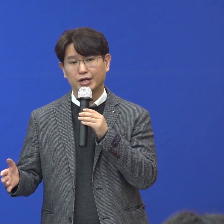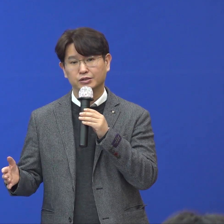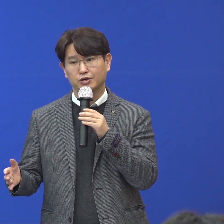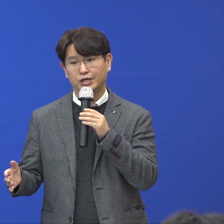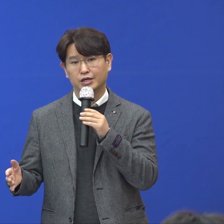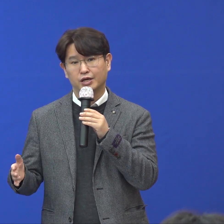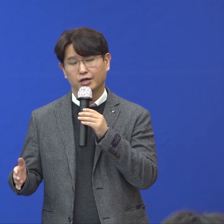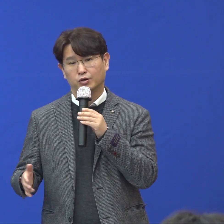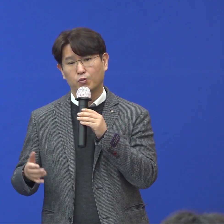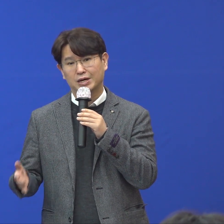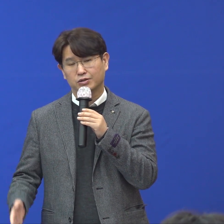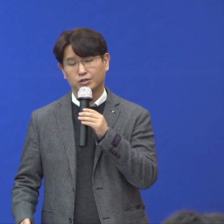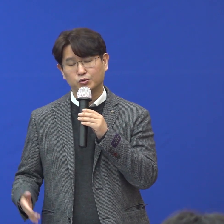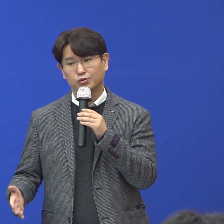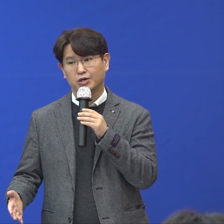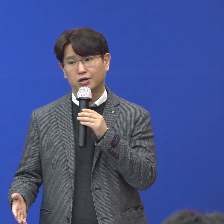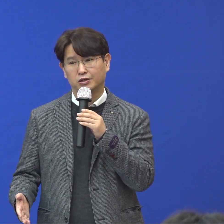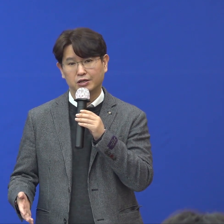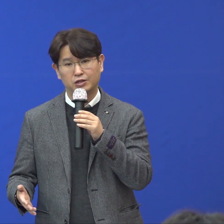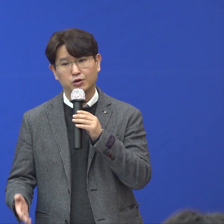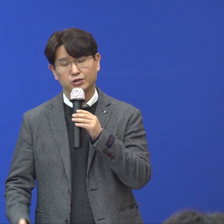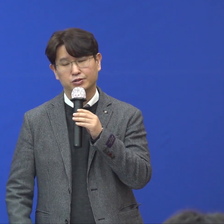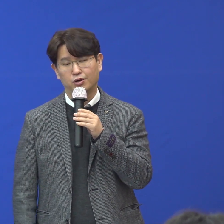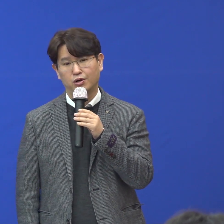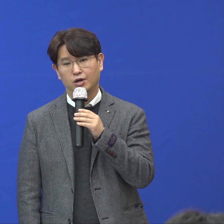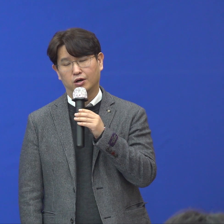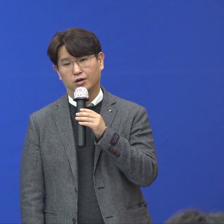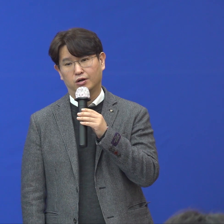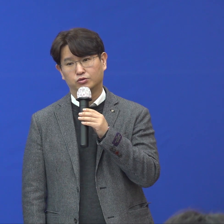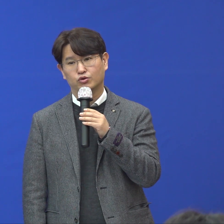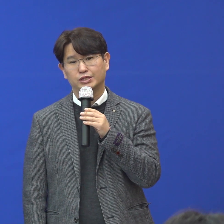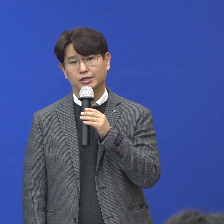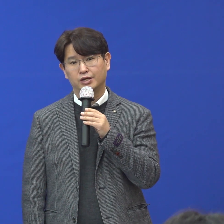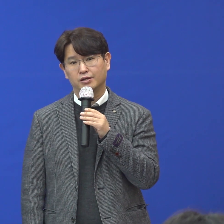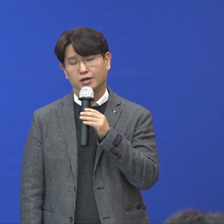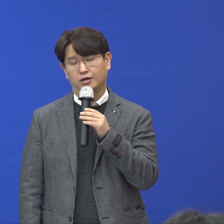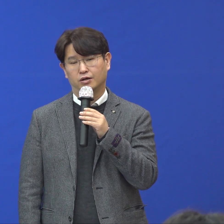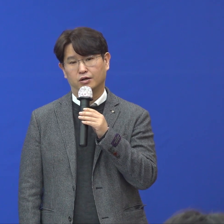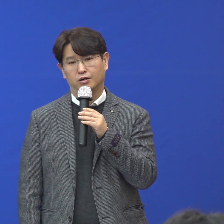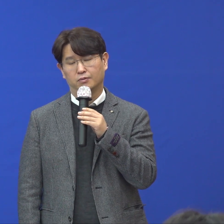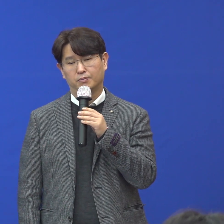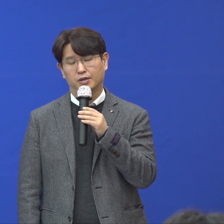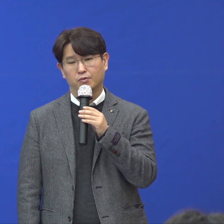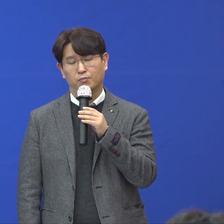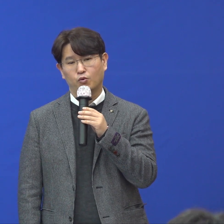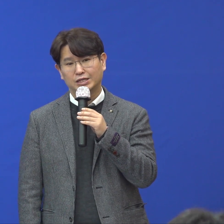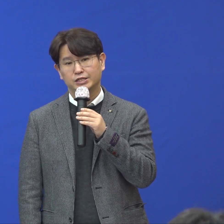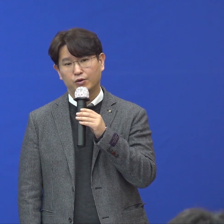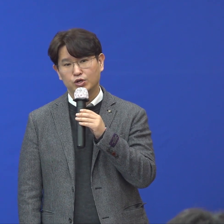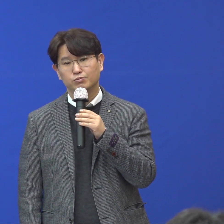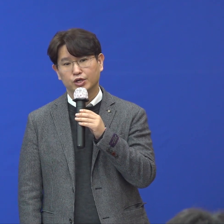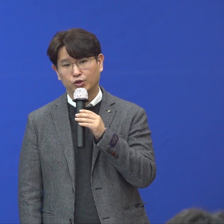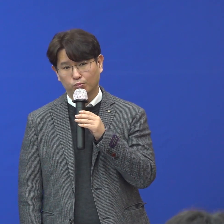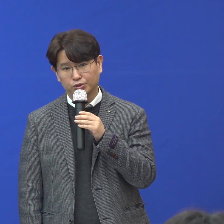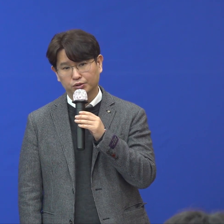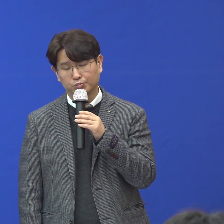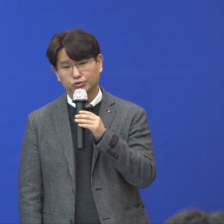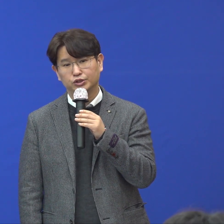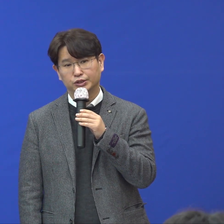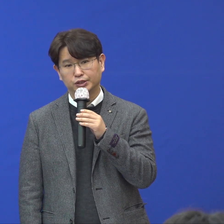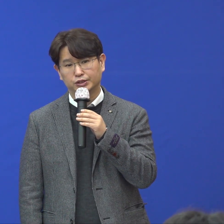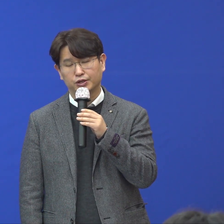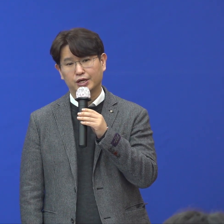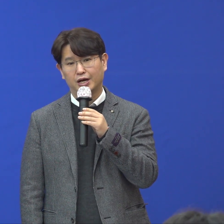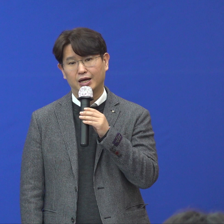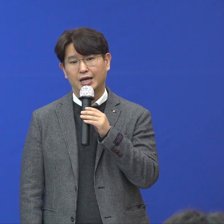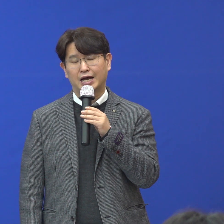접촉 가능성이 높아서 접촉이 되어져서 추가적인 확진의 위험성이 높은